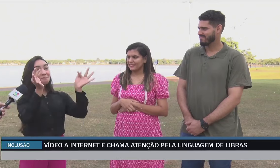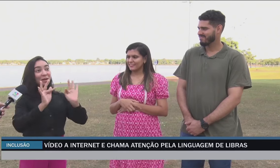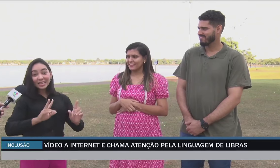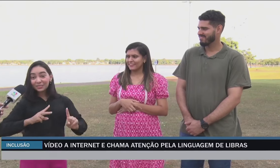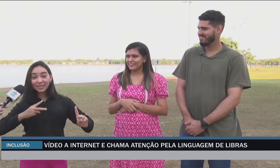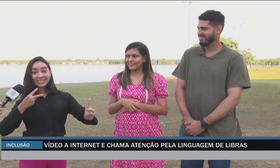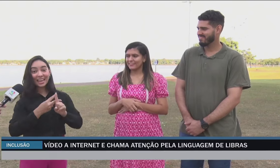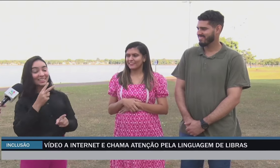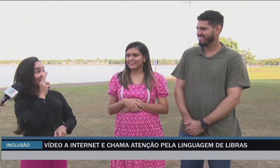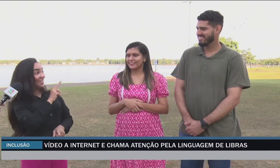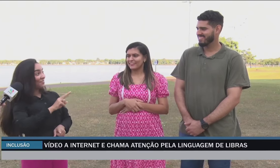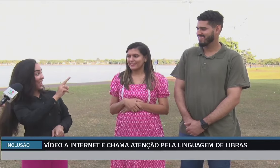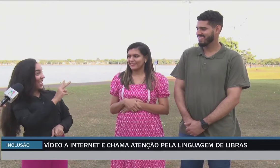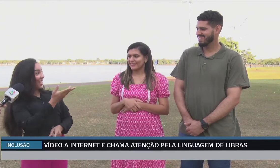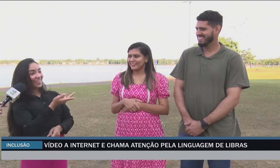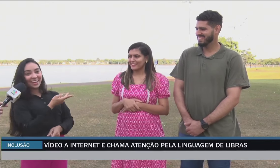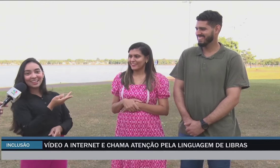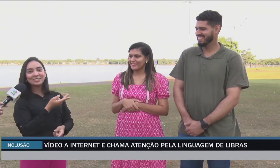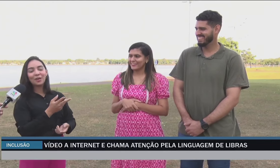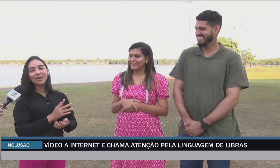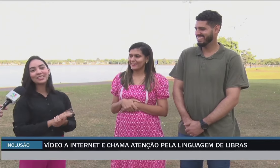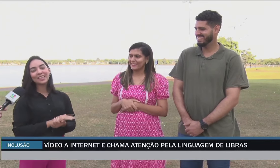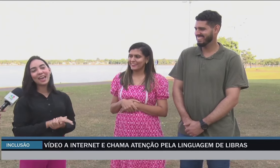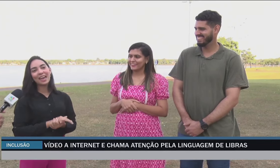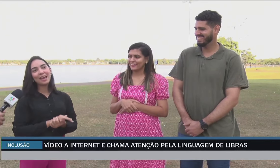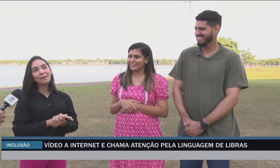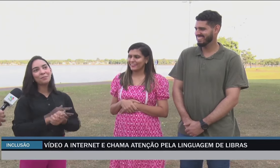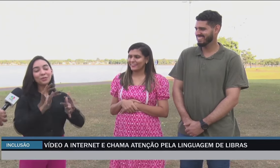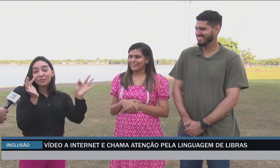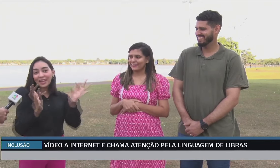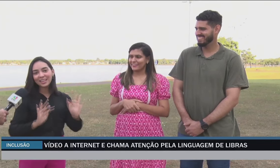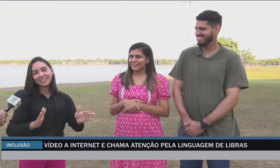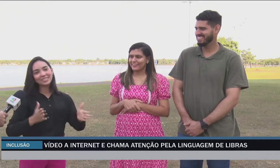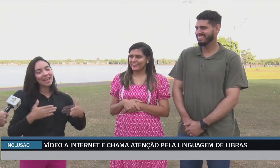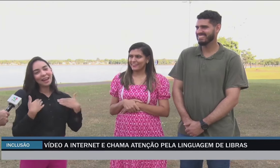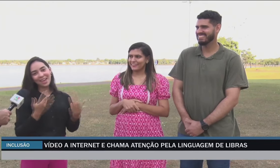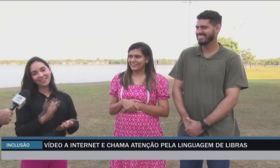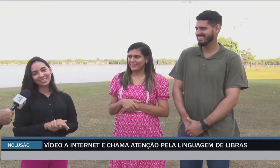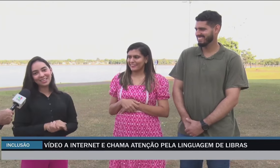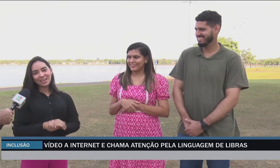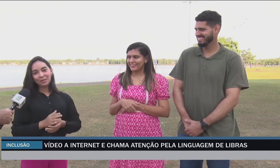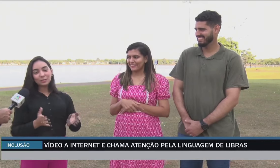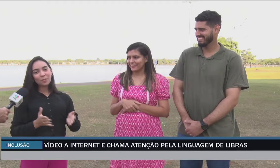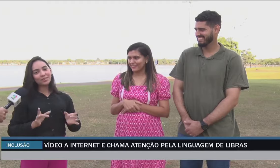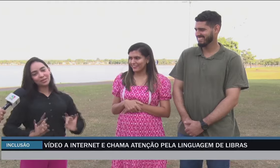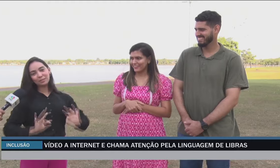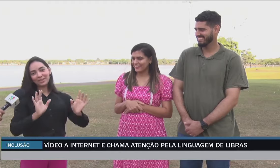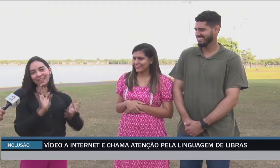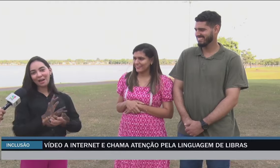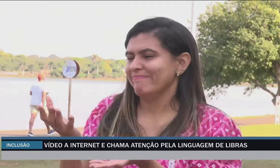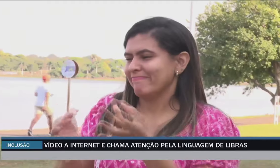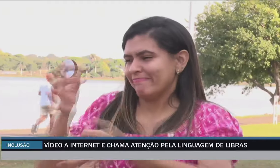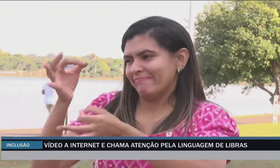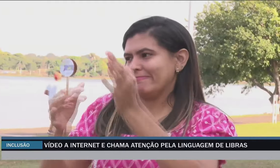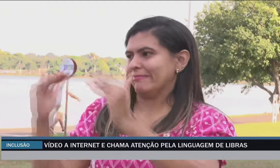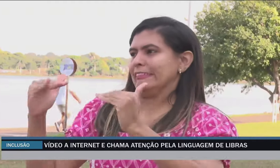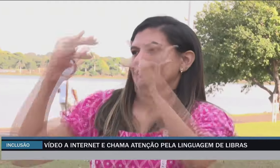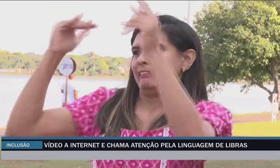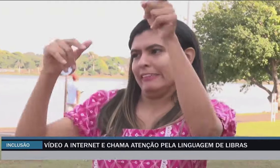mais feliz ainda de ver eles dois muito felizes, alegres, com esse momento tão especial. Ah, e pode ficar